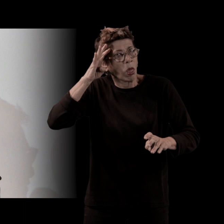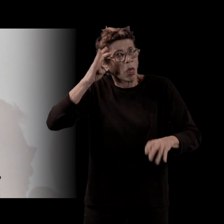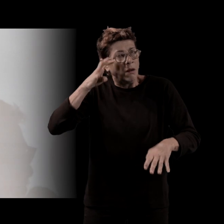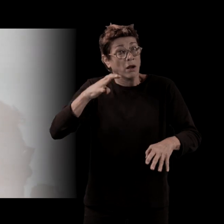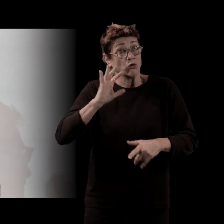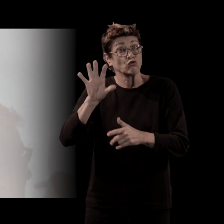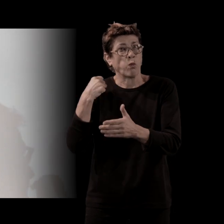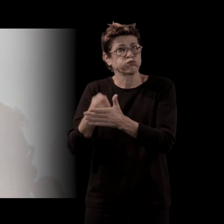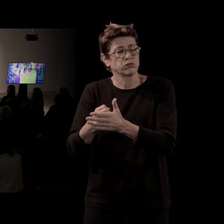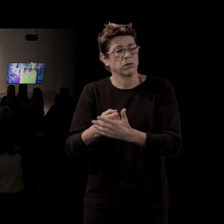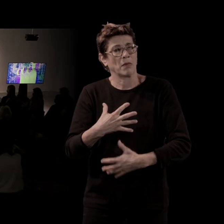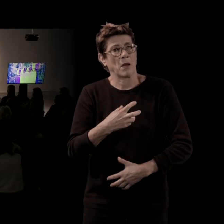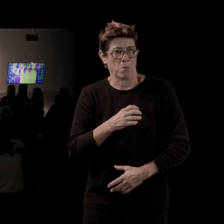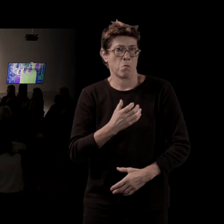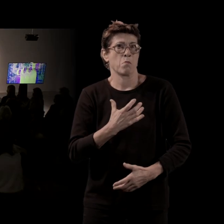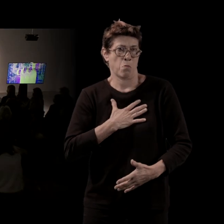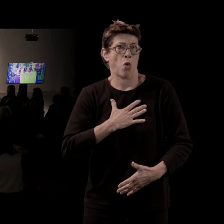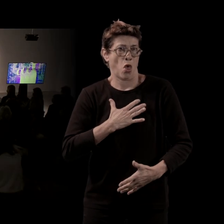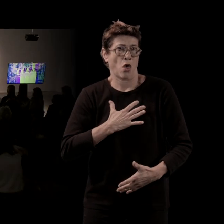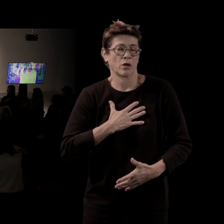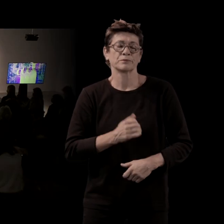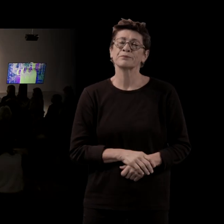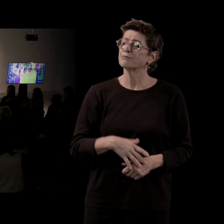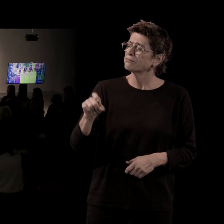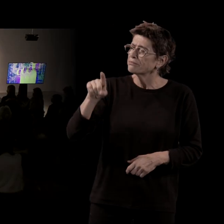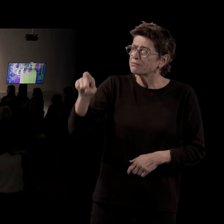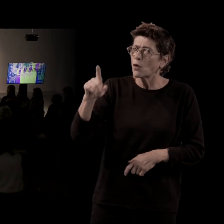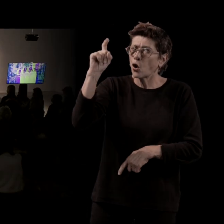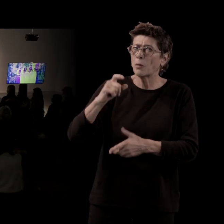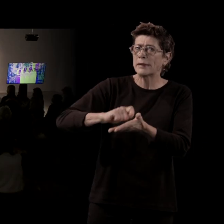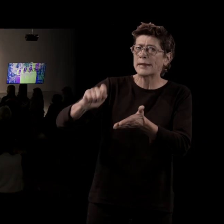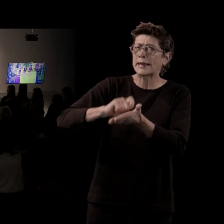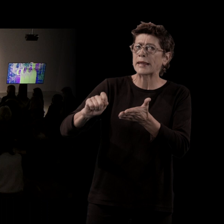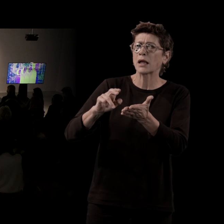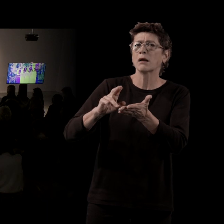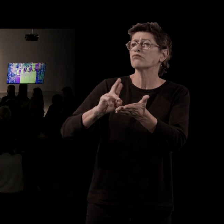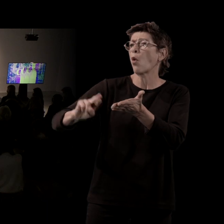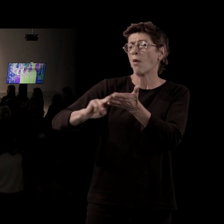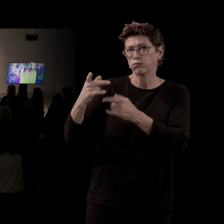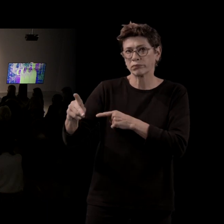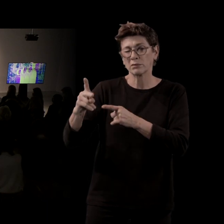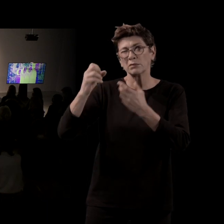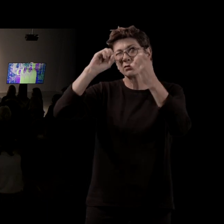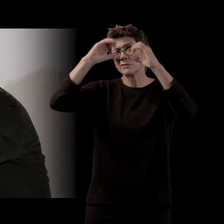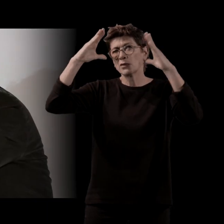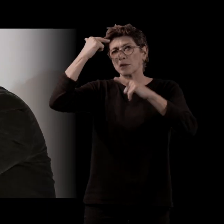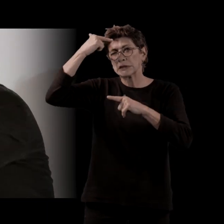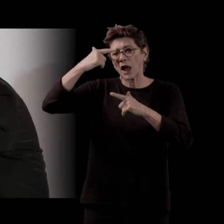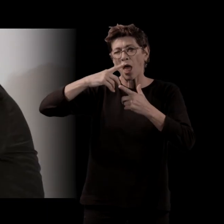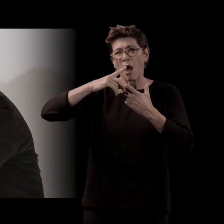trouille. Est-ce que vous, quand vous êtes lancé dans l'écriture de ce roman, vous aviez déjà une idée de la progression narrative, peut-être pas forcément de la